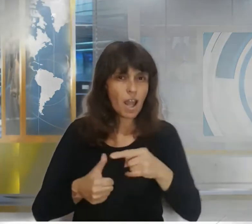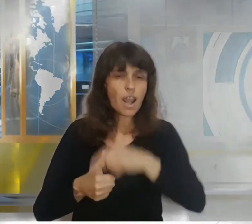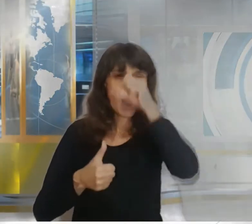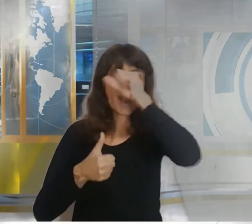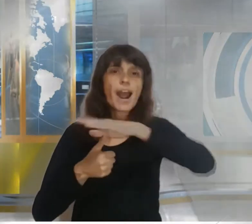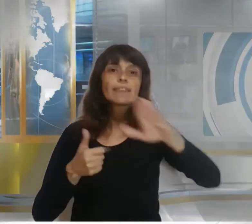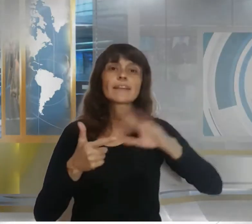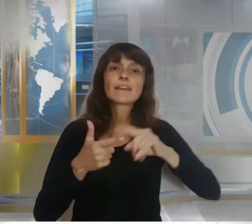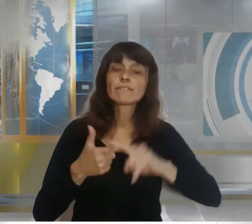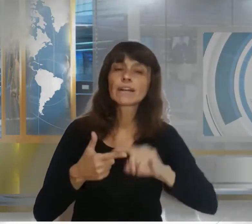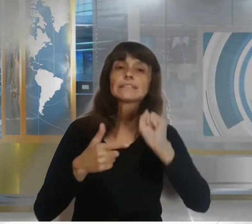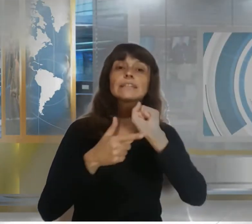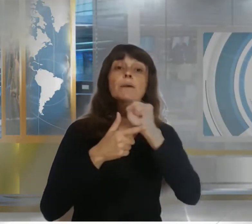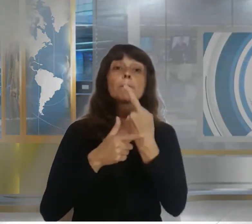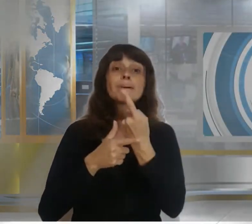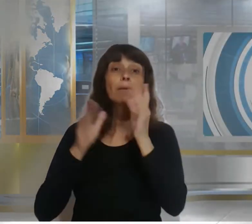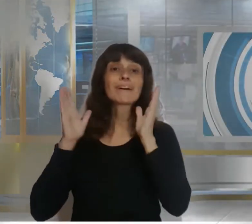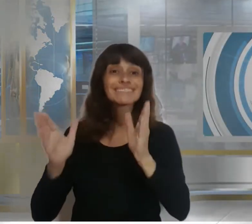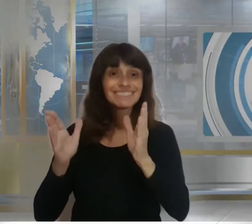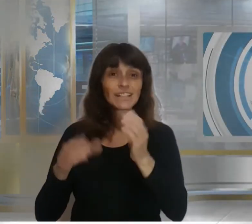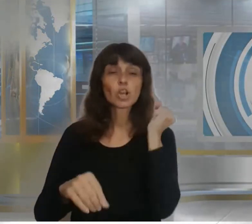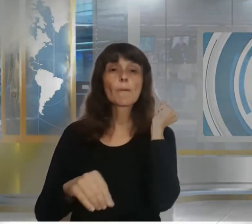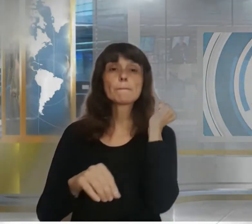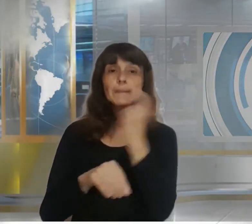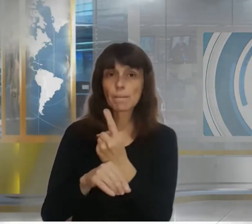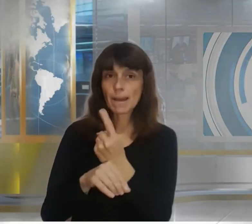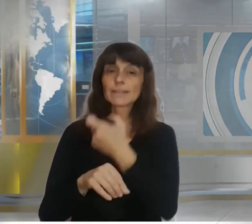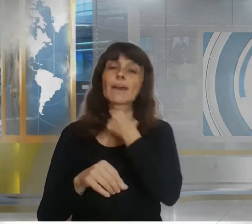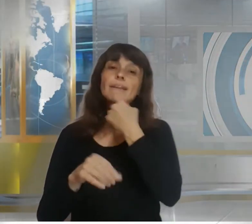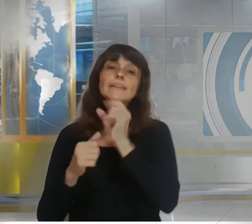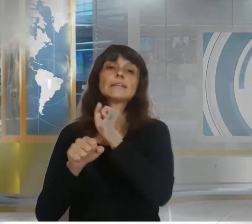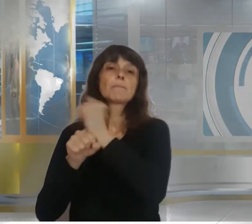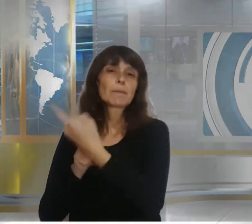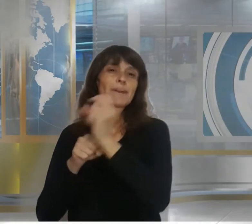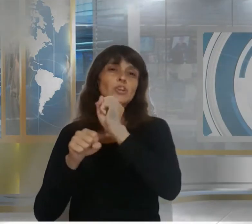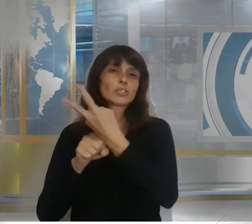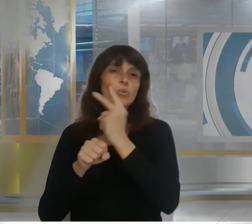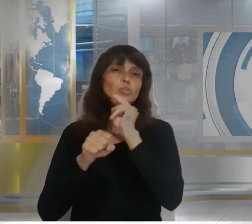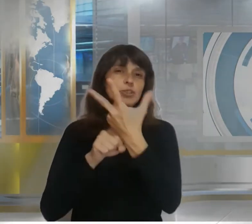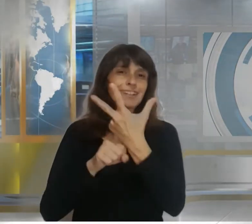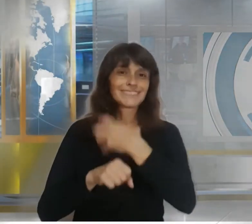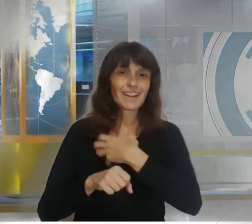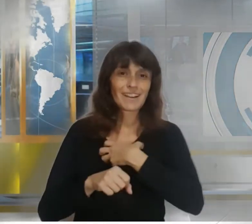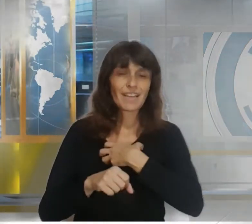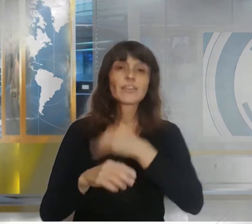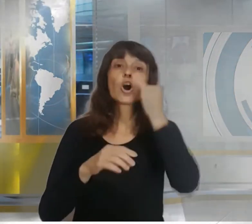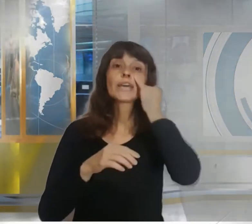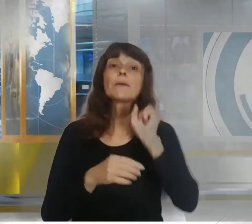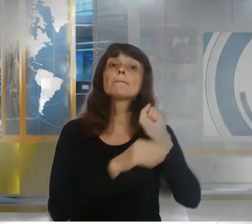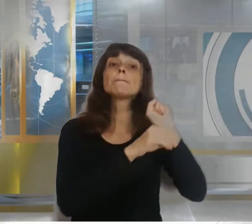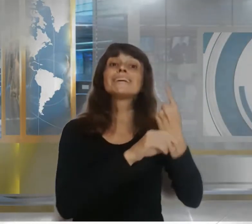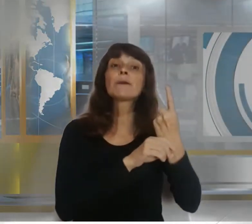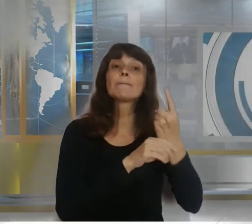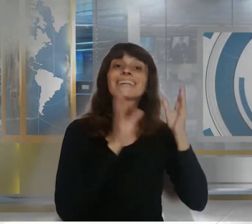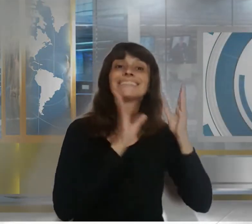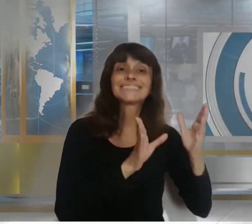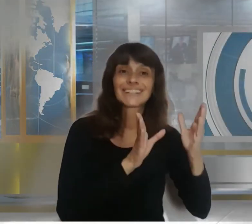ciclo de primaria primer y segundo y tercer grado y primer ciclo de secundaria primer y segundo año